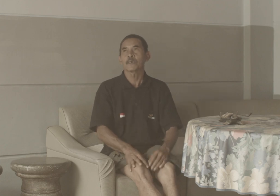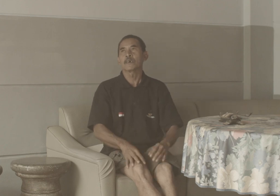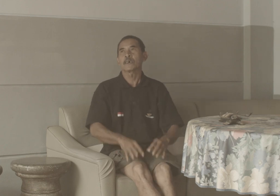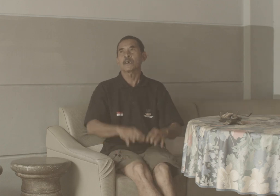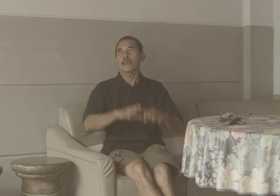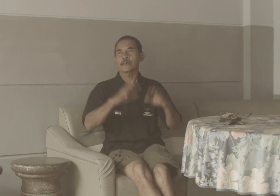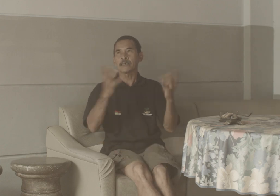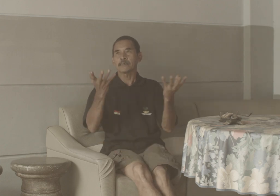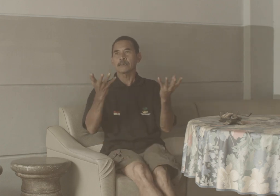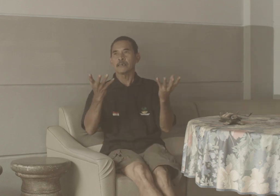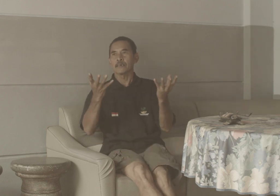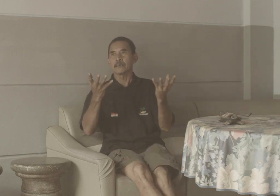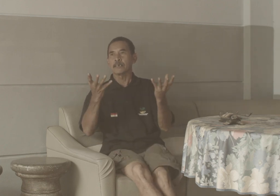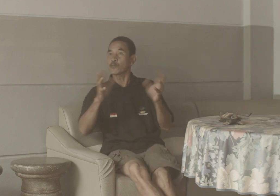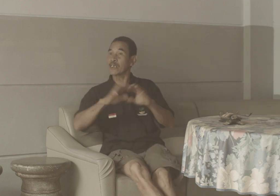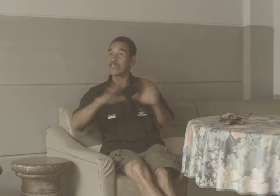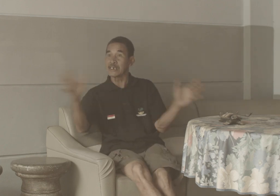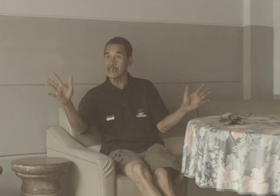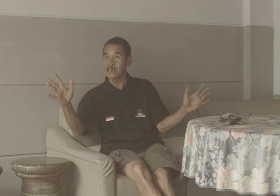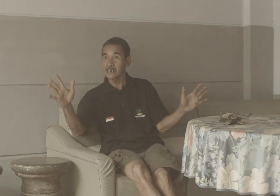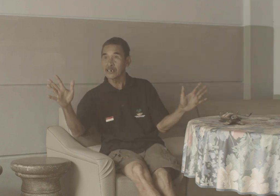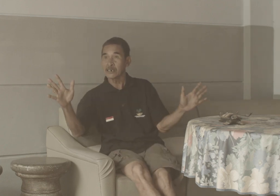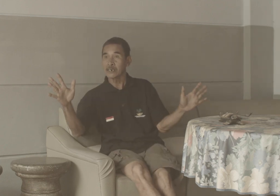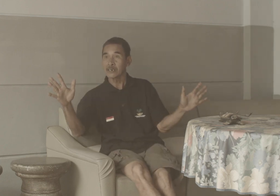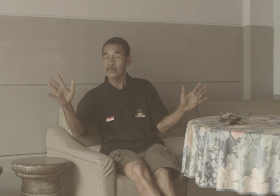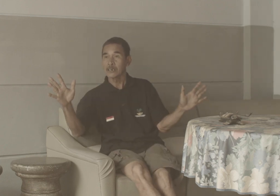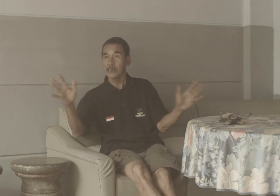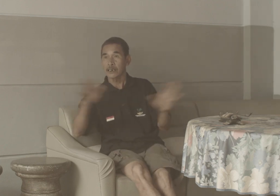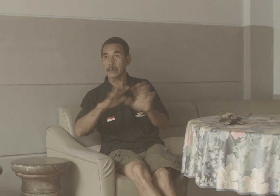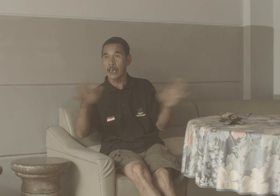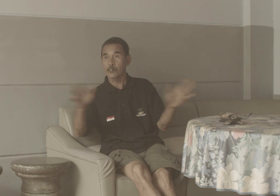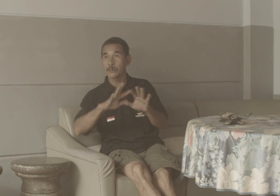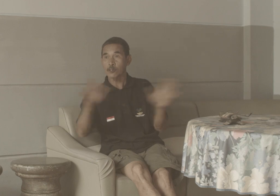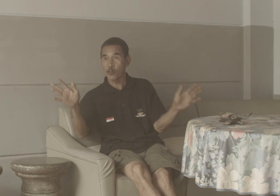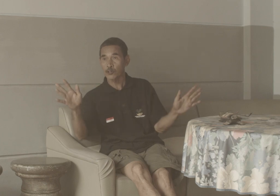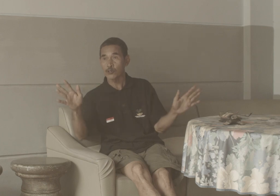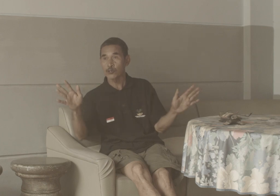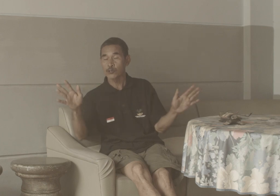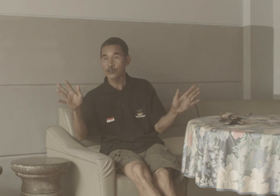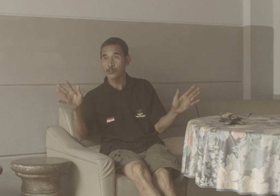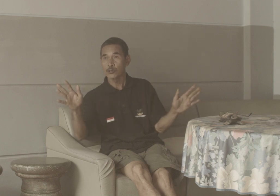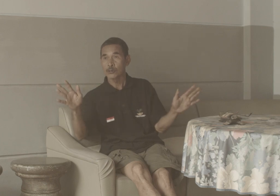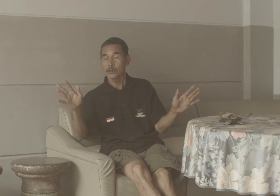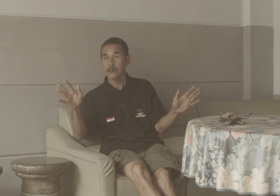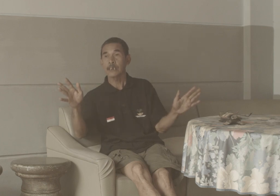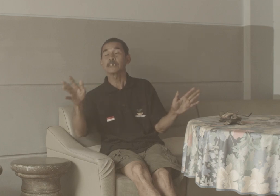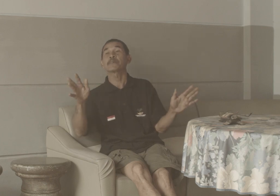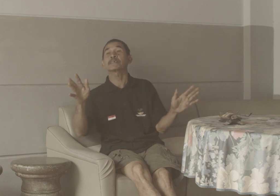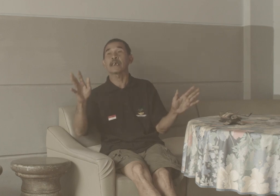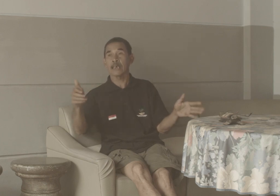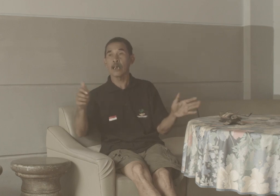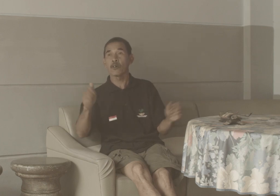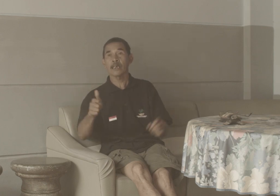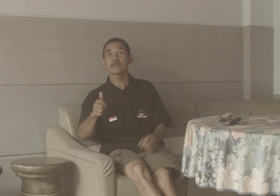Lantas Itu Legenda Legenda Ado Mitos Dan Dipercaya Oleh